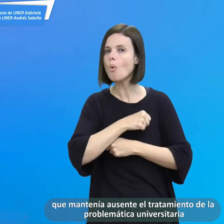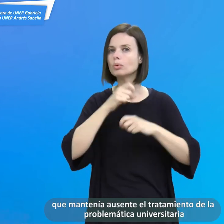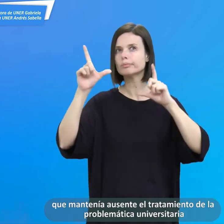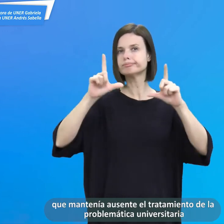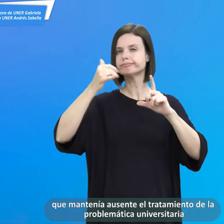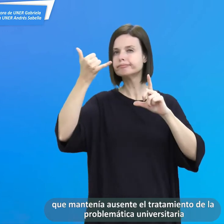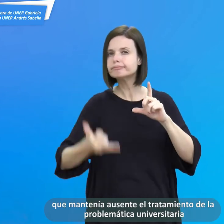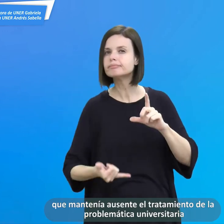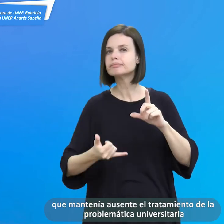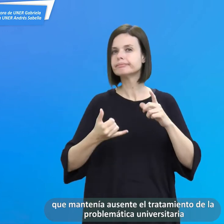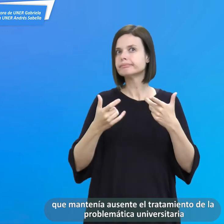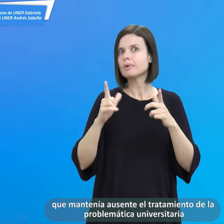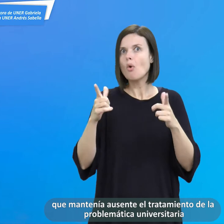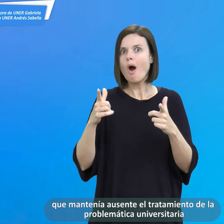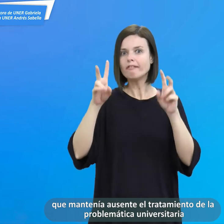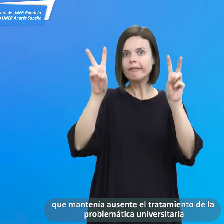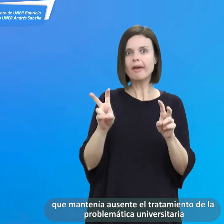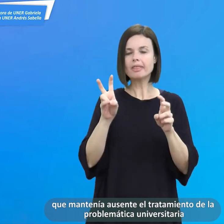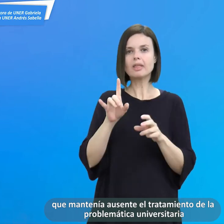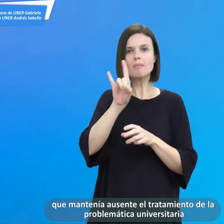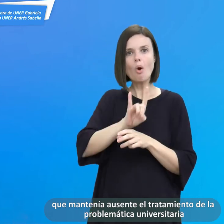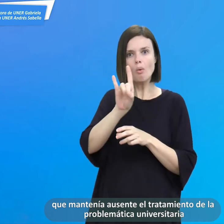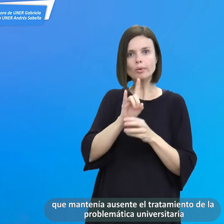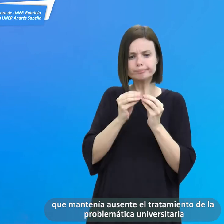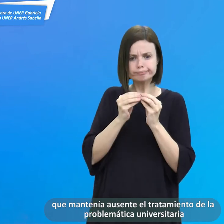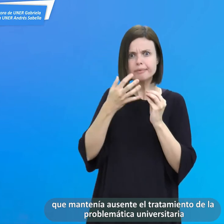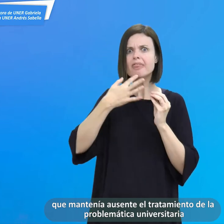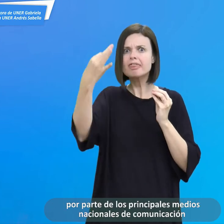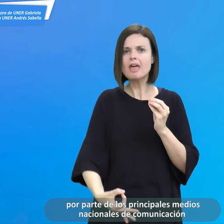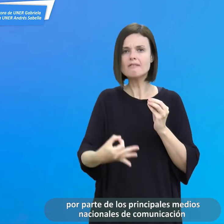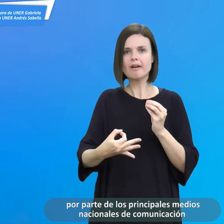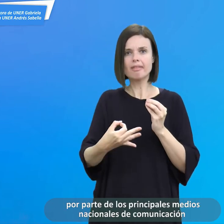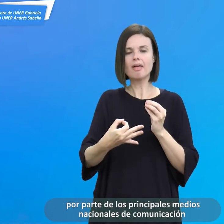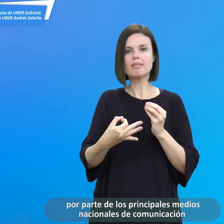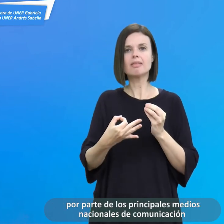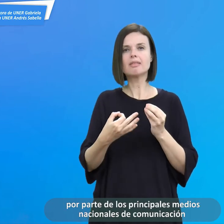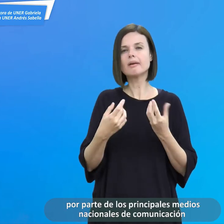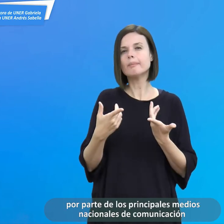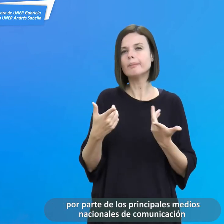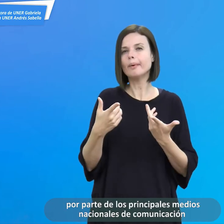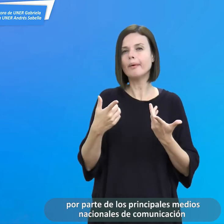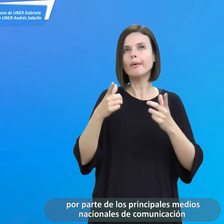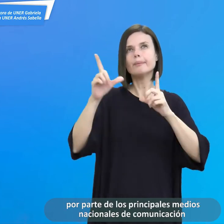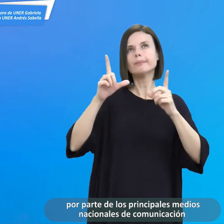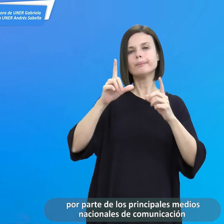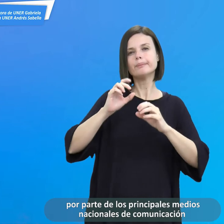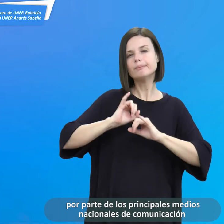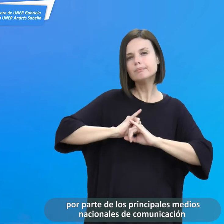posibilitó romper el cerco mediático que mantenía ausente el tratamiento de la problemática